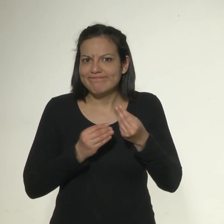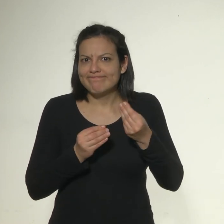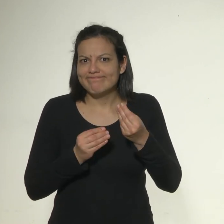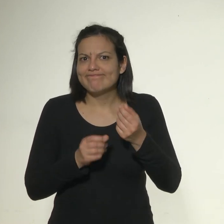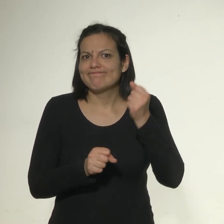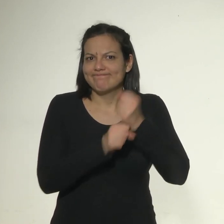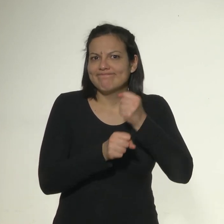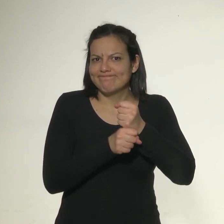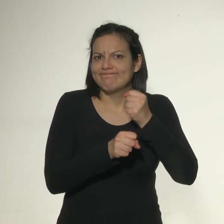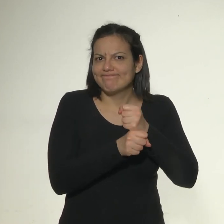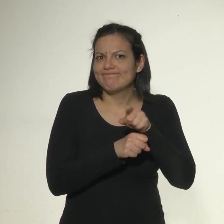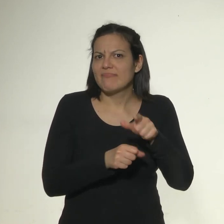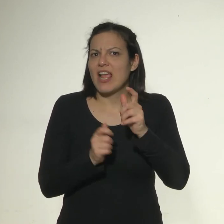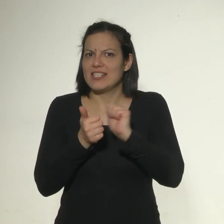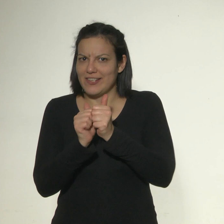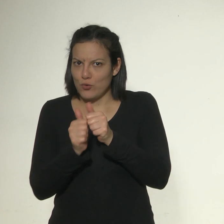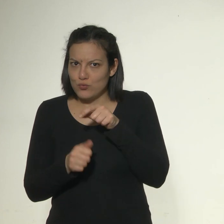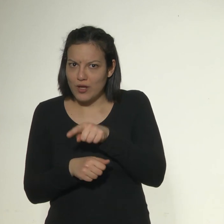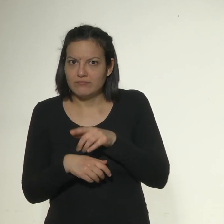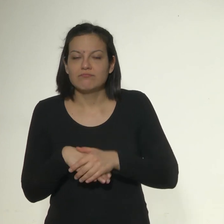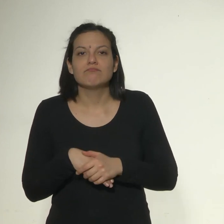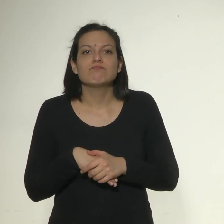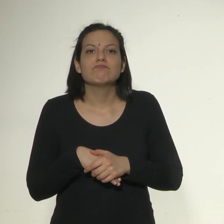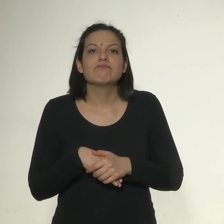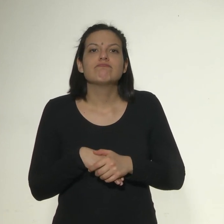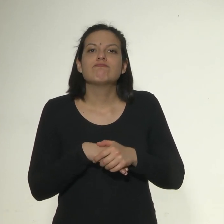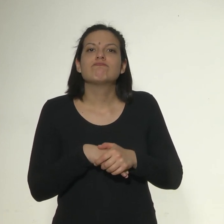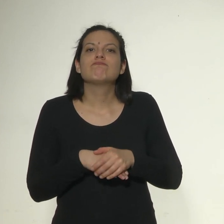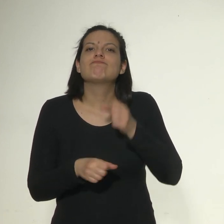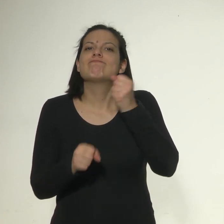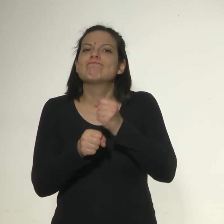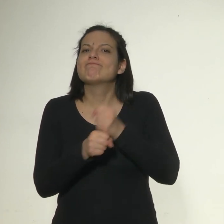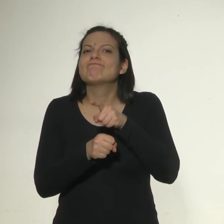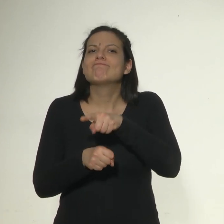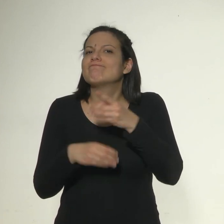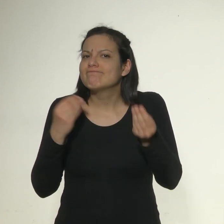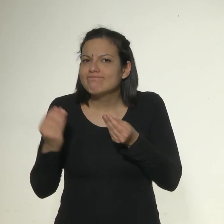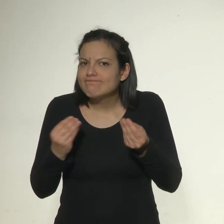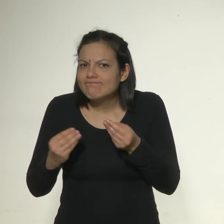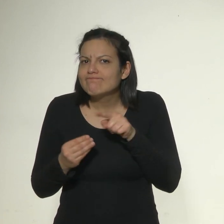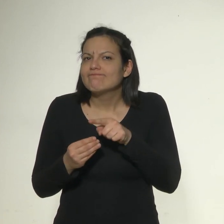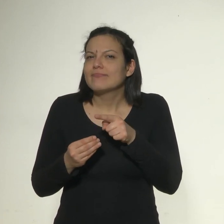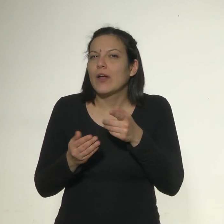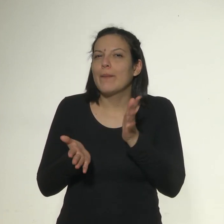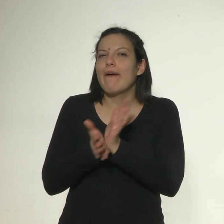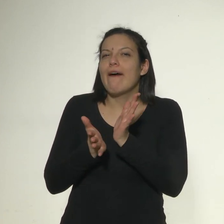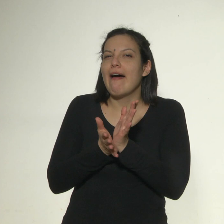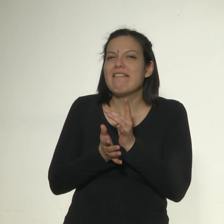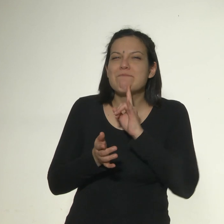la laboral y la explotación sexual. La trata laboral en general implica una oferta